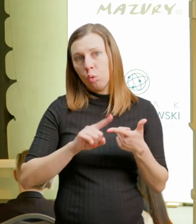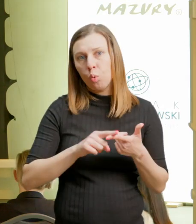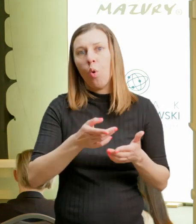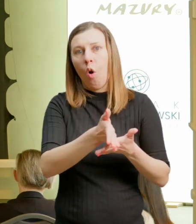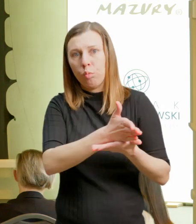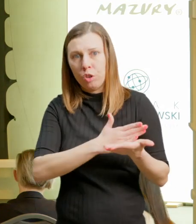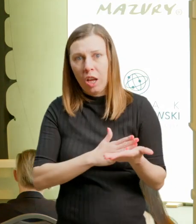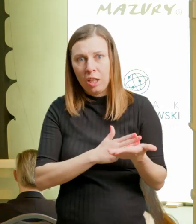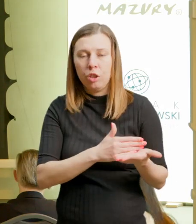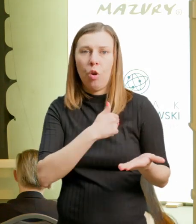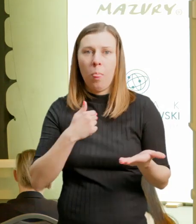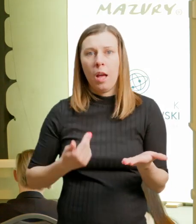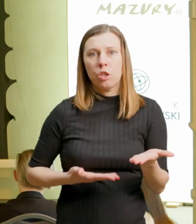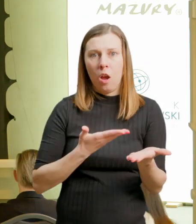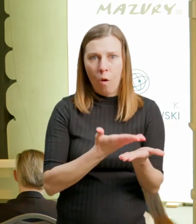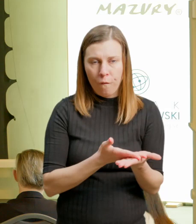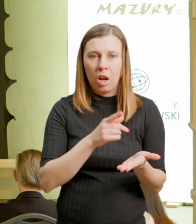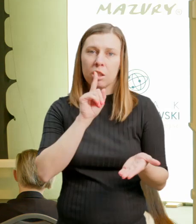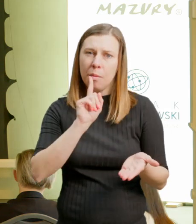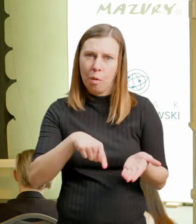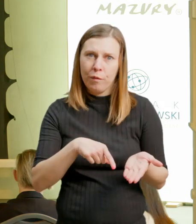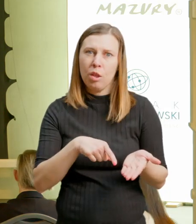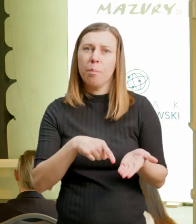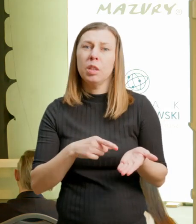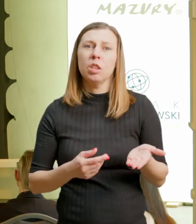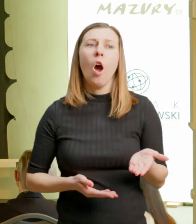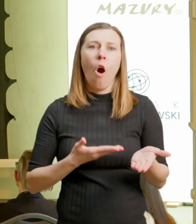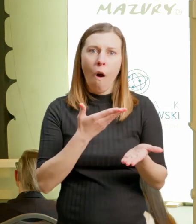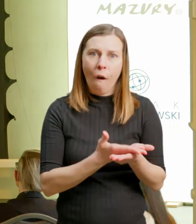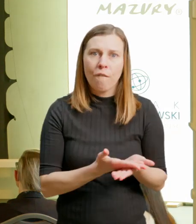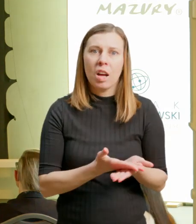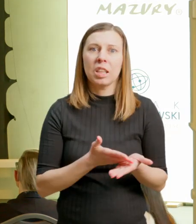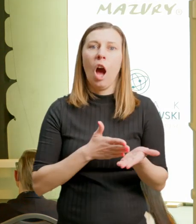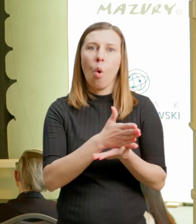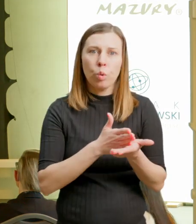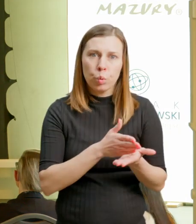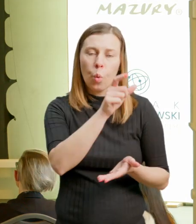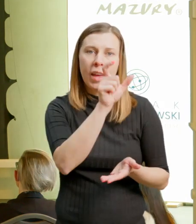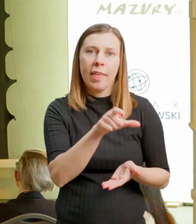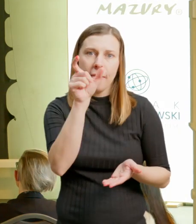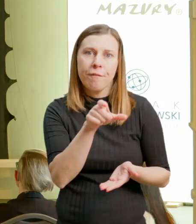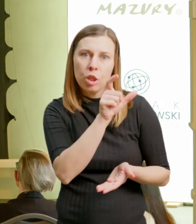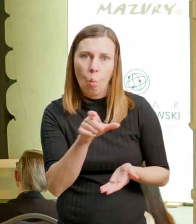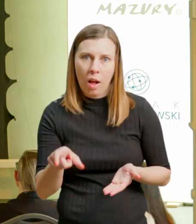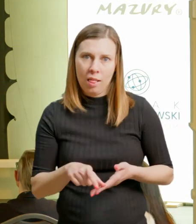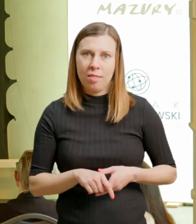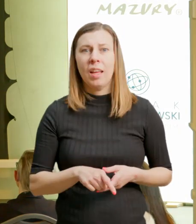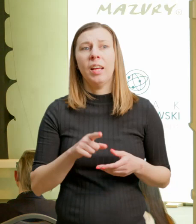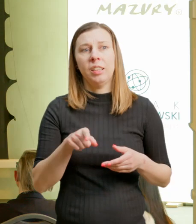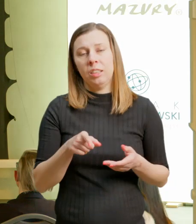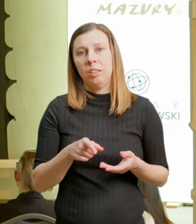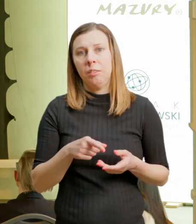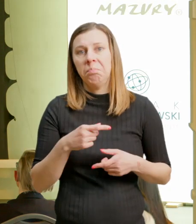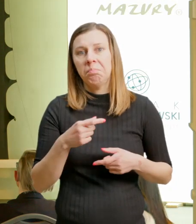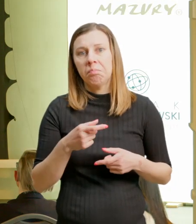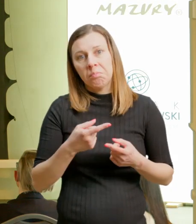i właśnie stworzenie takich komfortowych i bardzo sprawny w organizacji możliwości korzystania